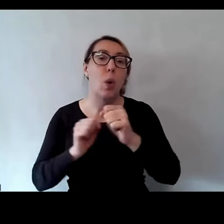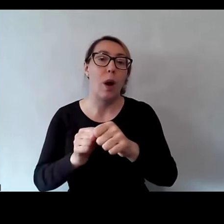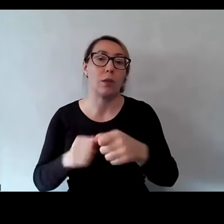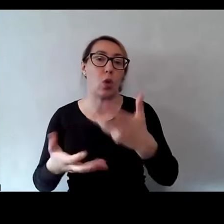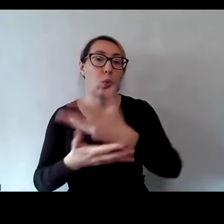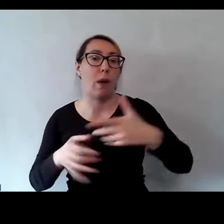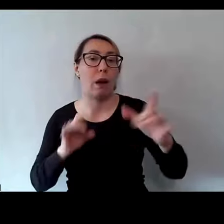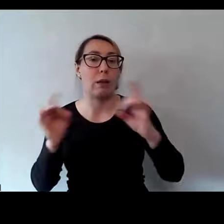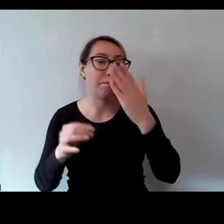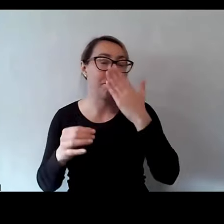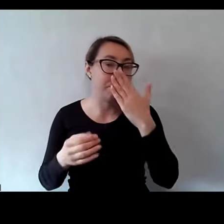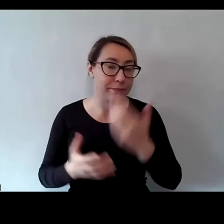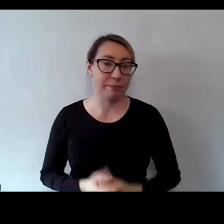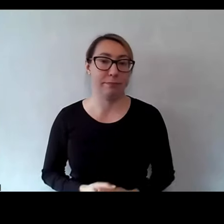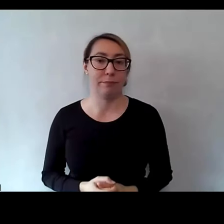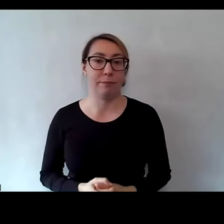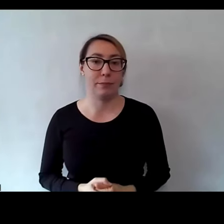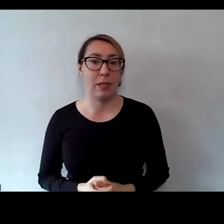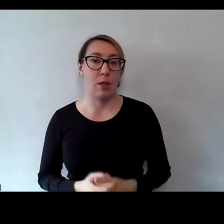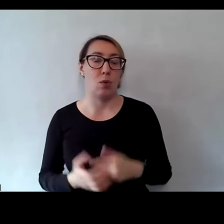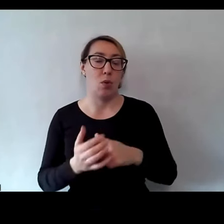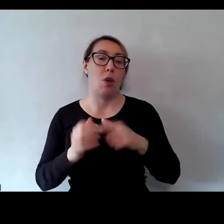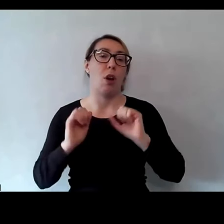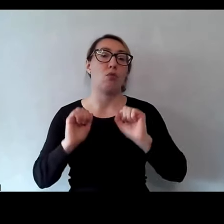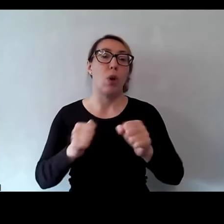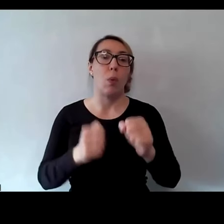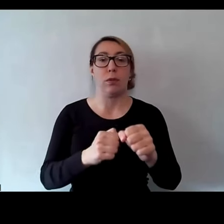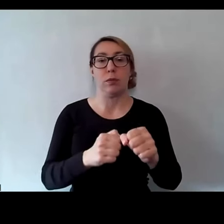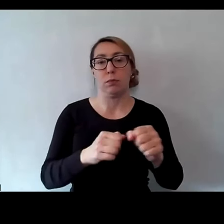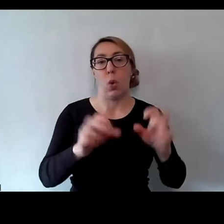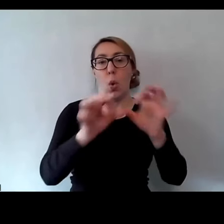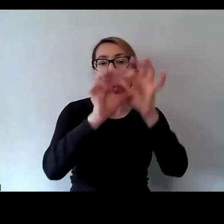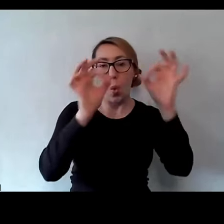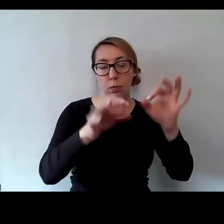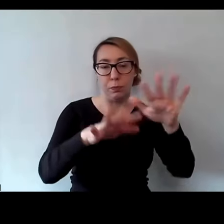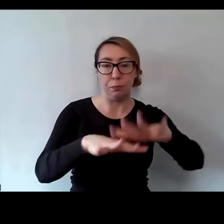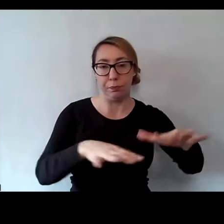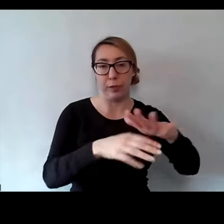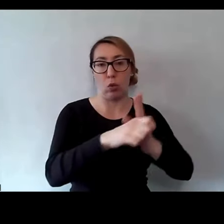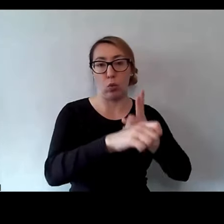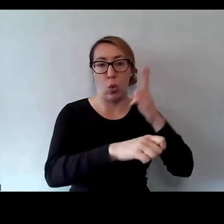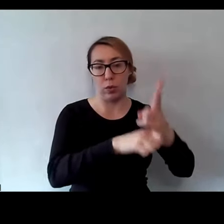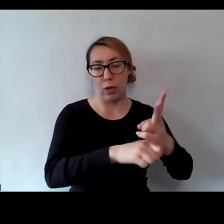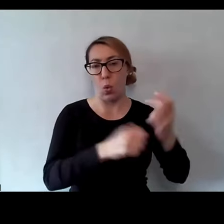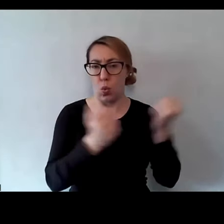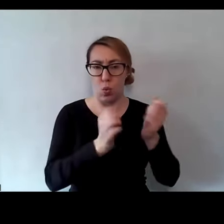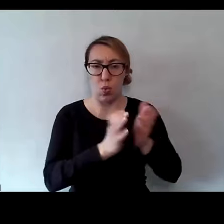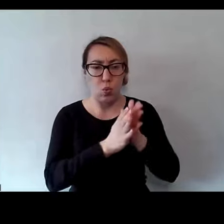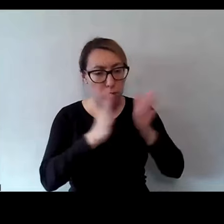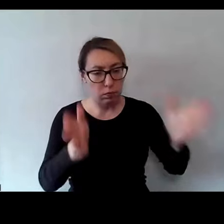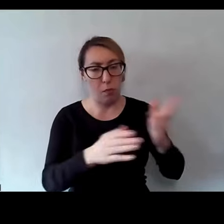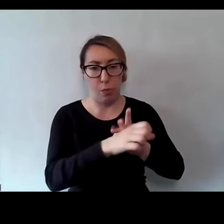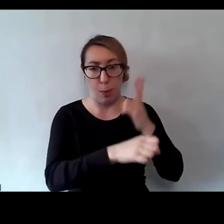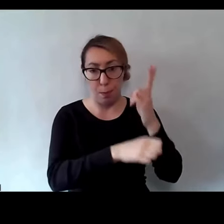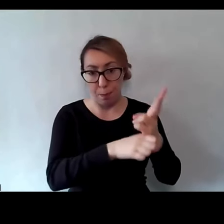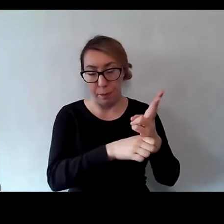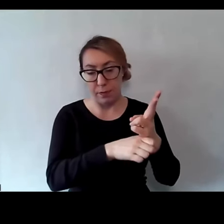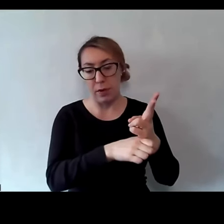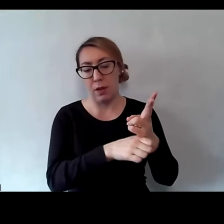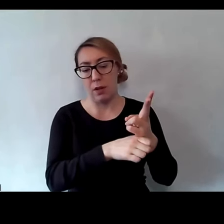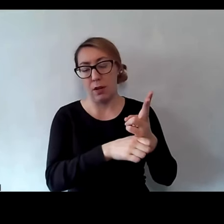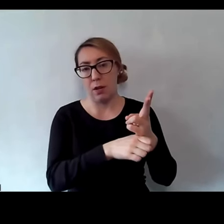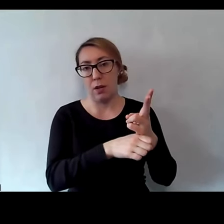no to przede wszystkim są to działania w obszarze dostępności. I to bardzo szeroko pojęte, i tak się chwilę